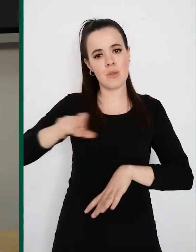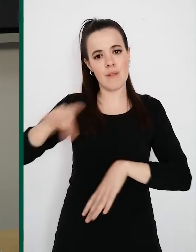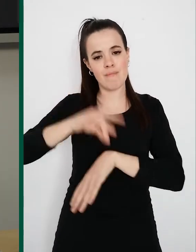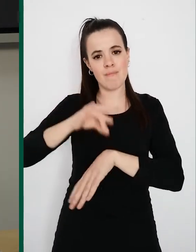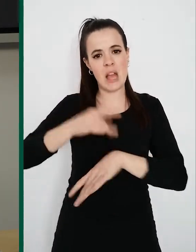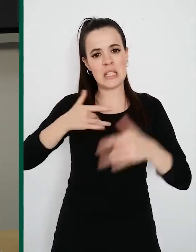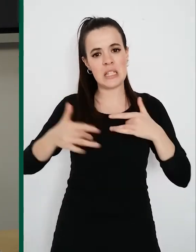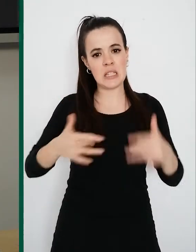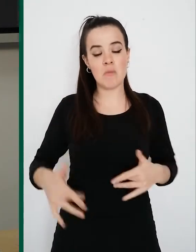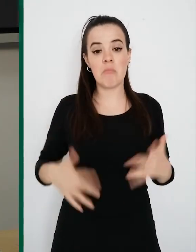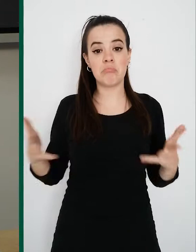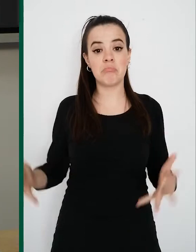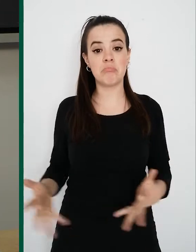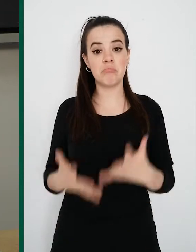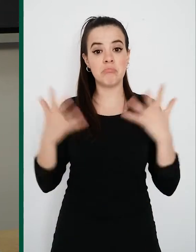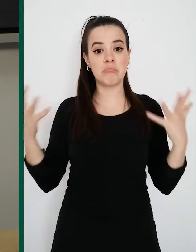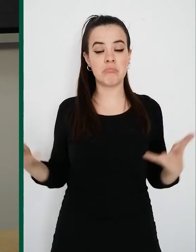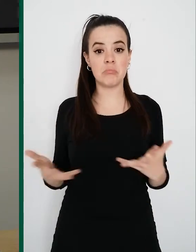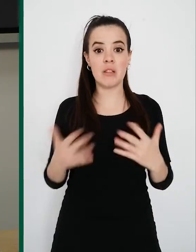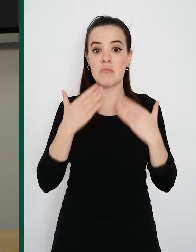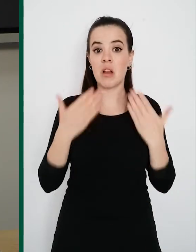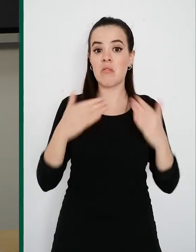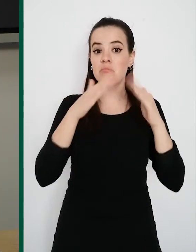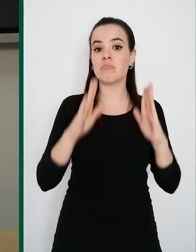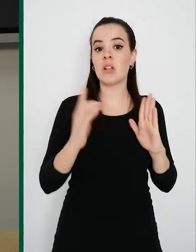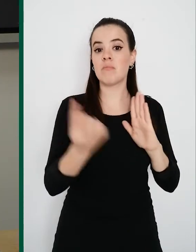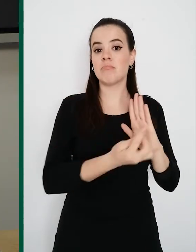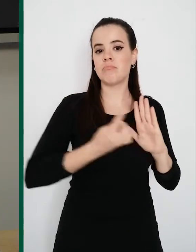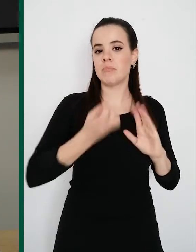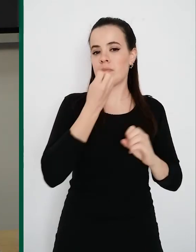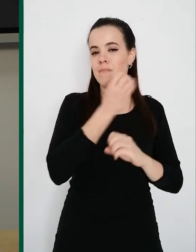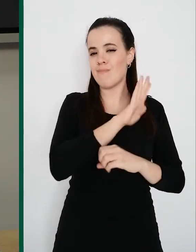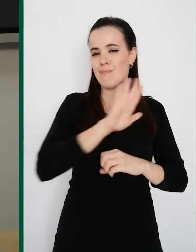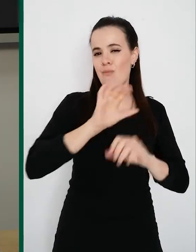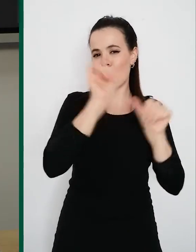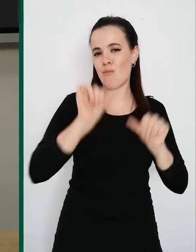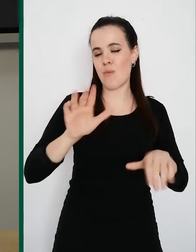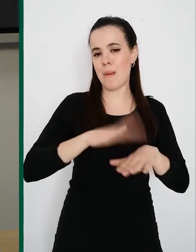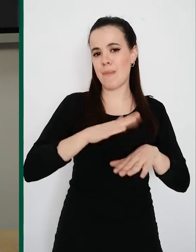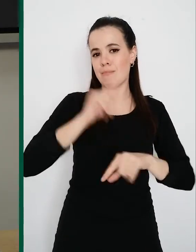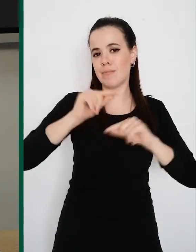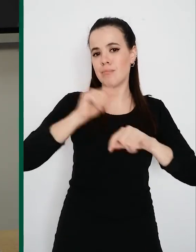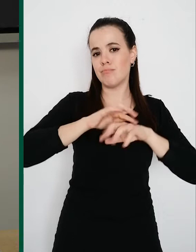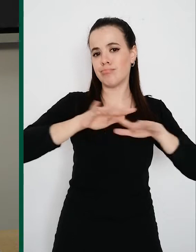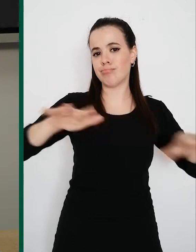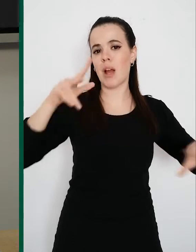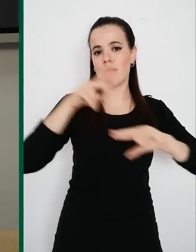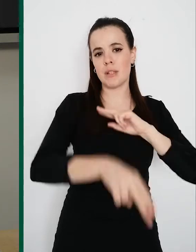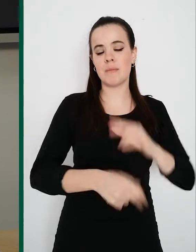sintomatología leve y que el aislamiento domiciliario era la mejor manera para cortar la transmisión de la enfermedad. Por eso,